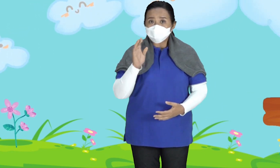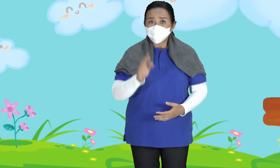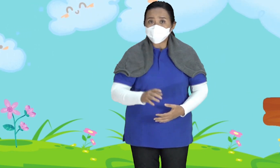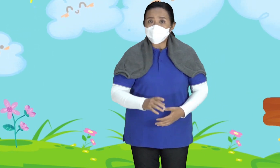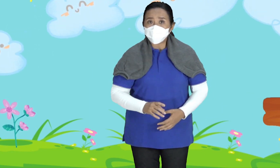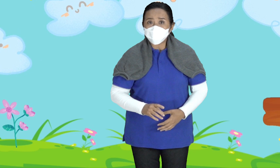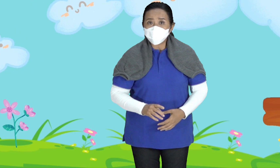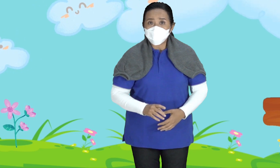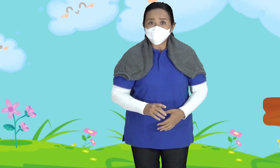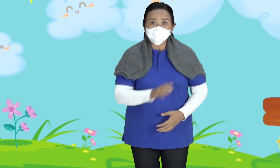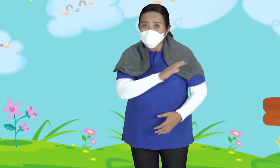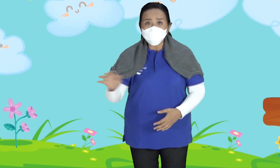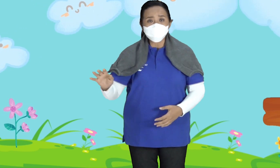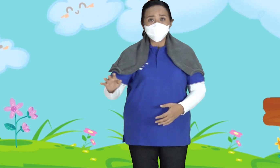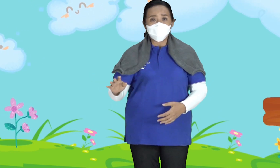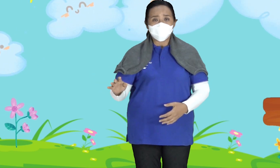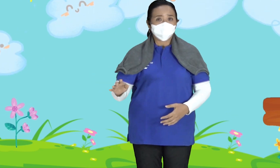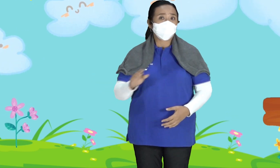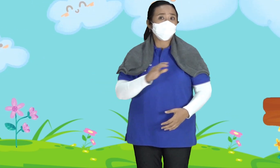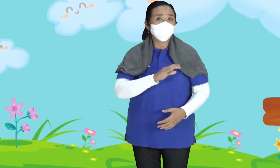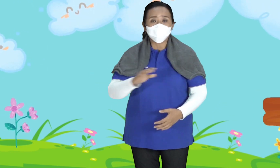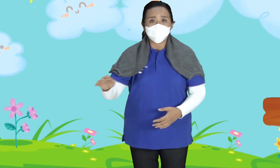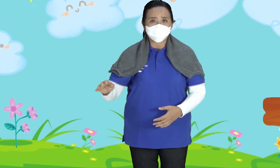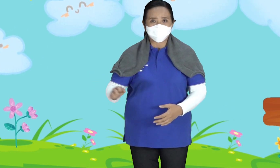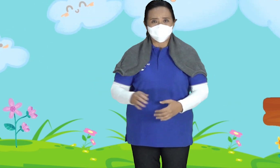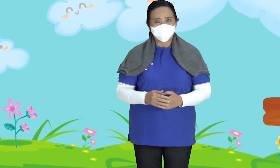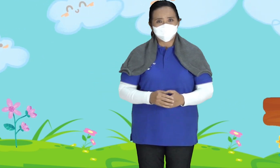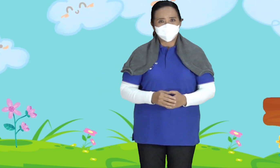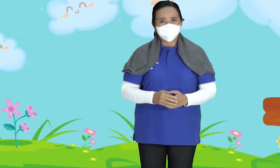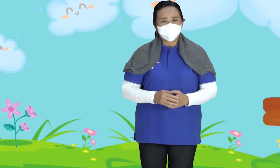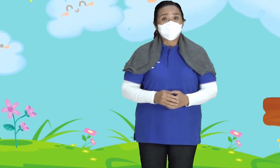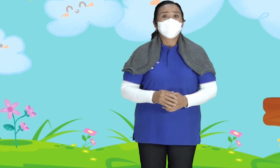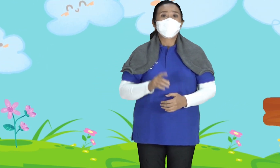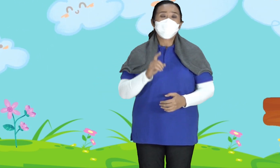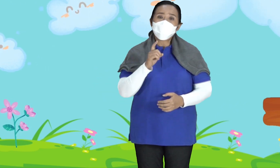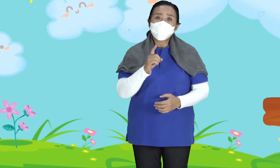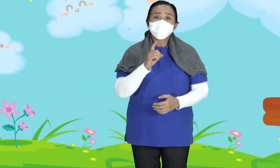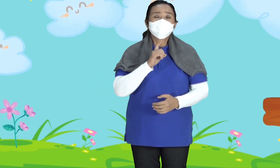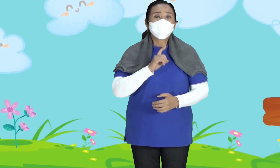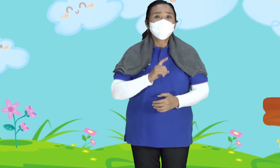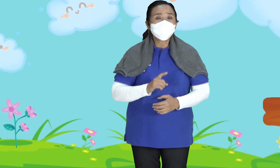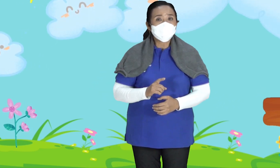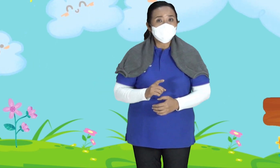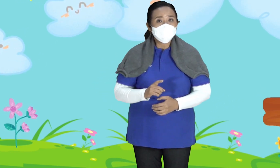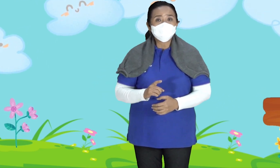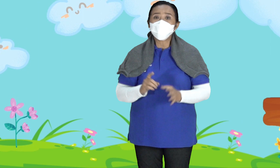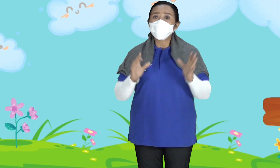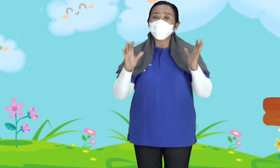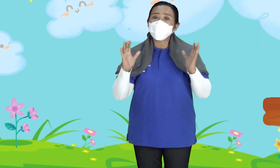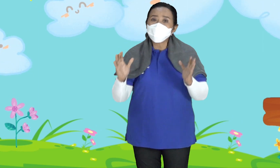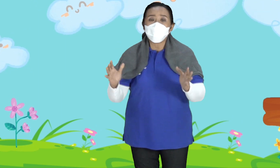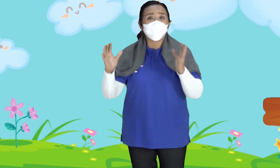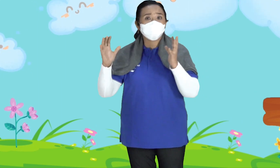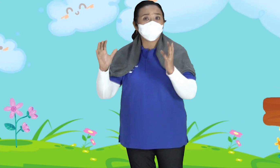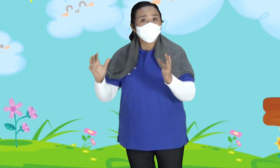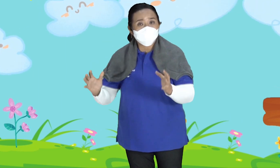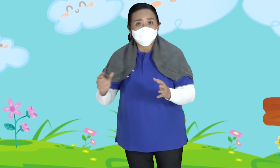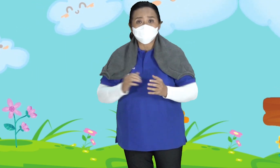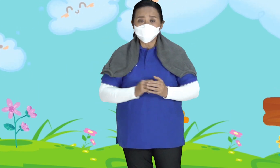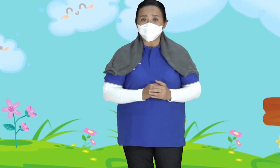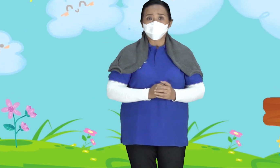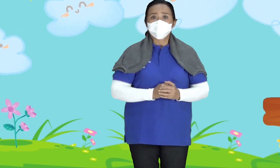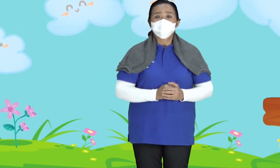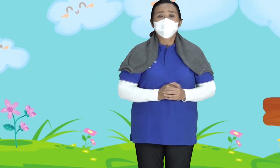450 Nabi Baal Kalah semua Dan dihukum mati Nah Elisa Itu dipilih oleh